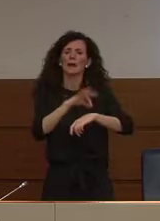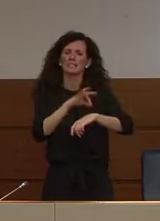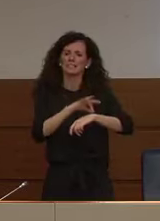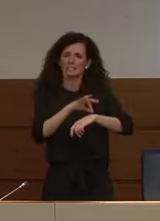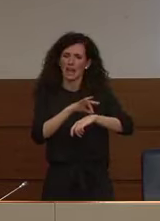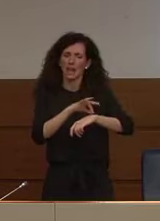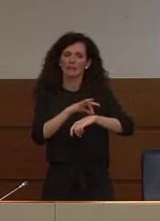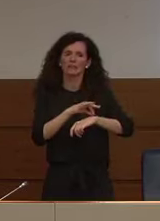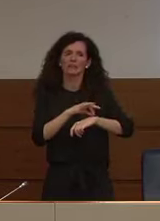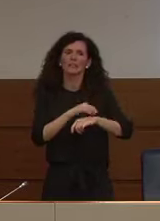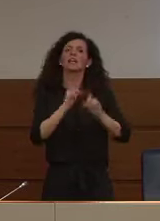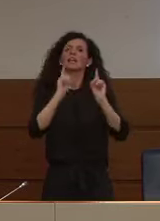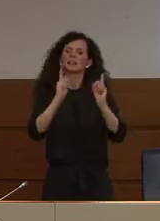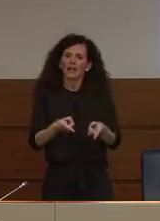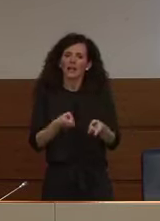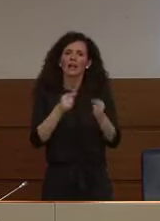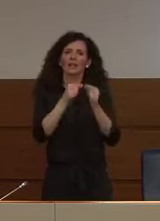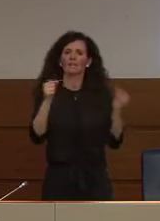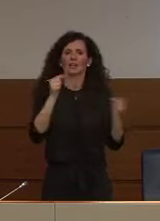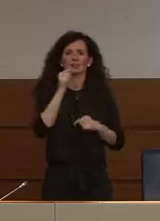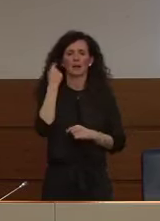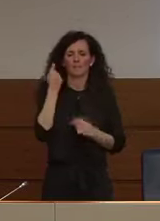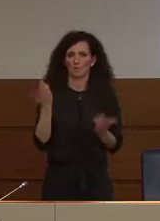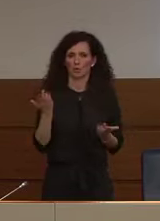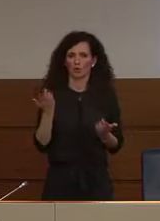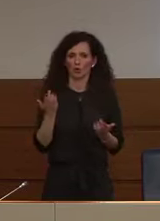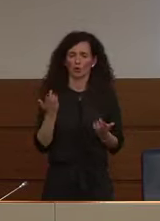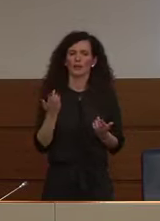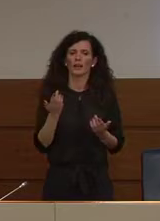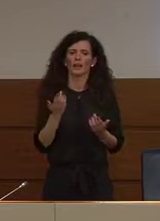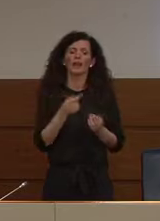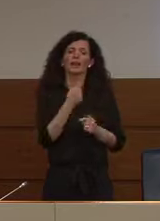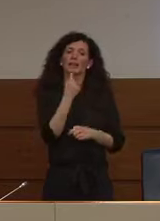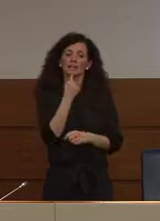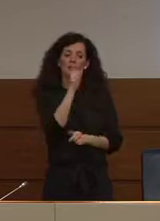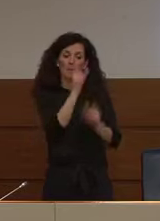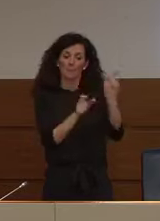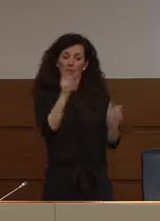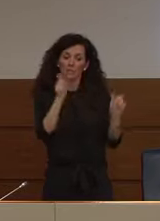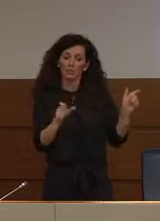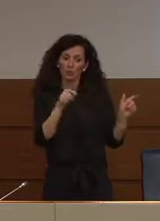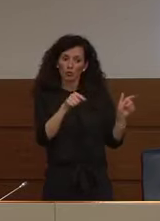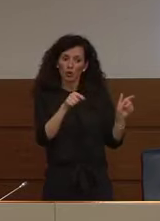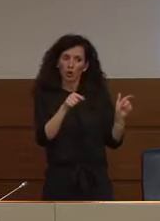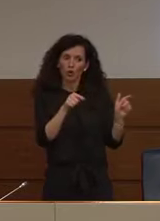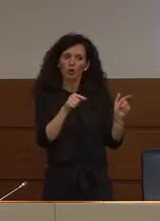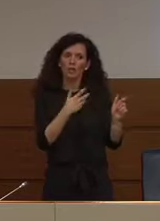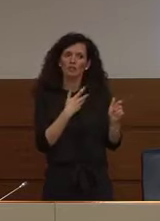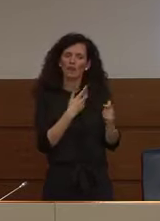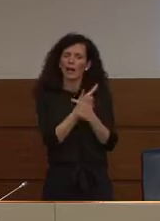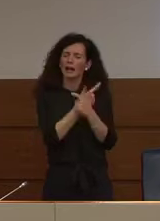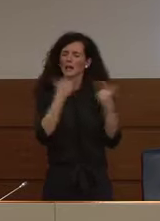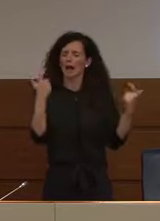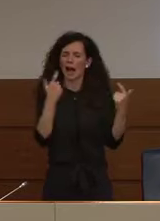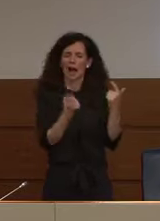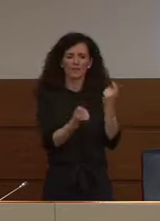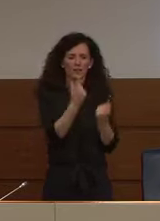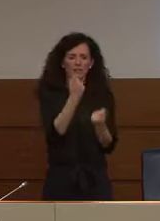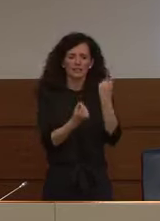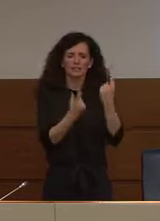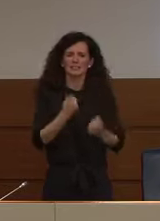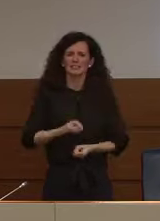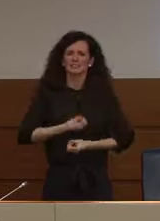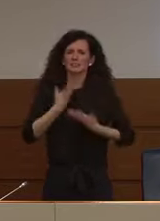tampone cioè a dire i soggetti che presentano gravi sintomi respiratori